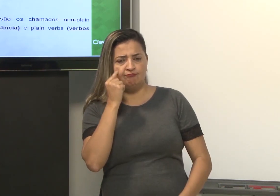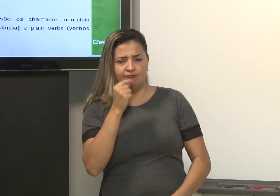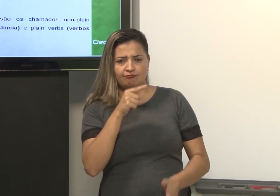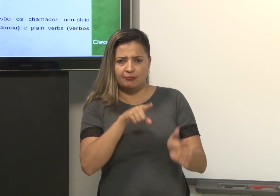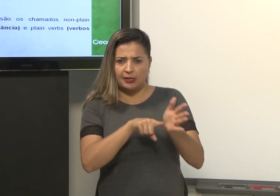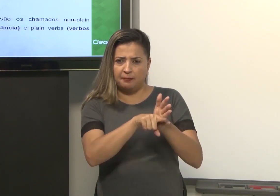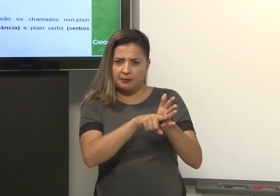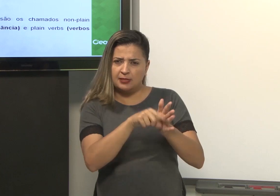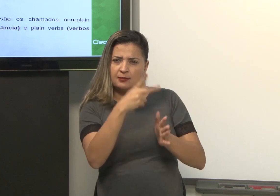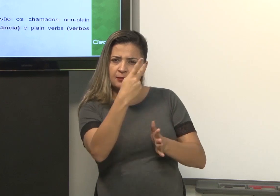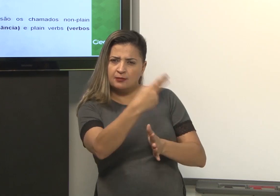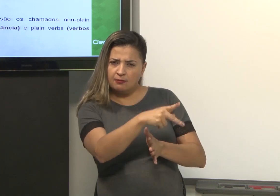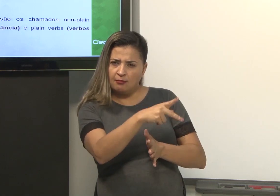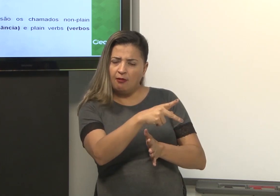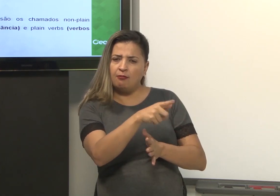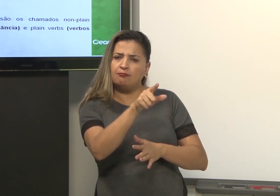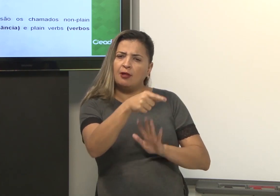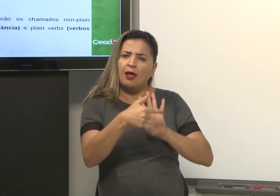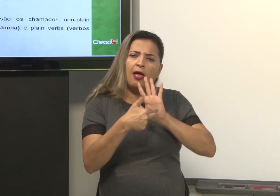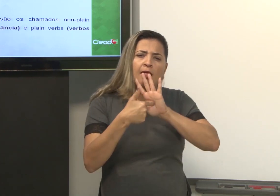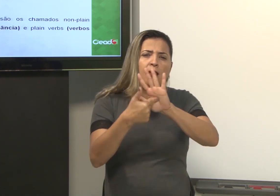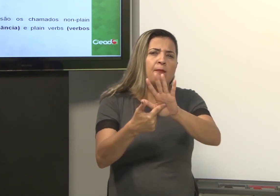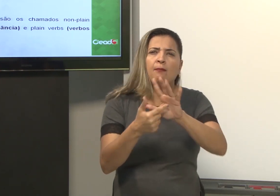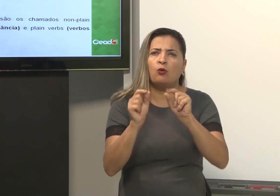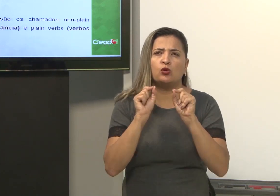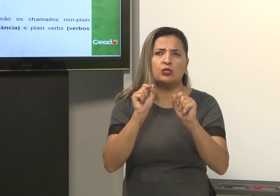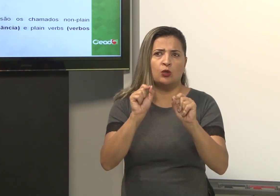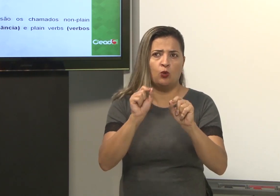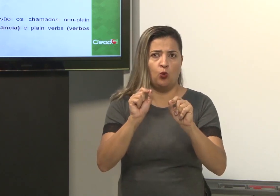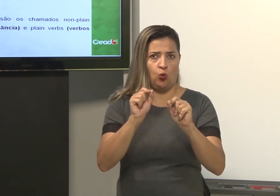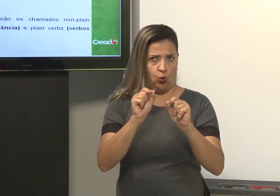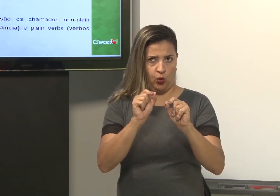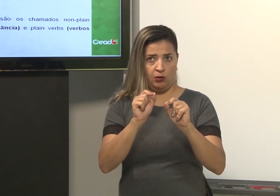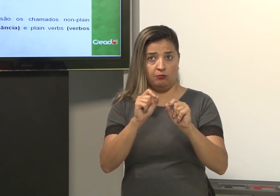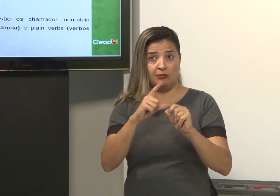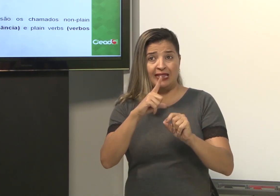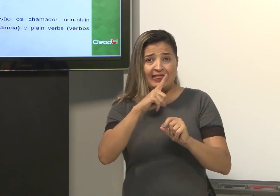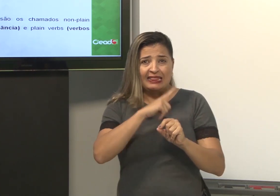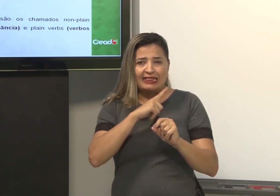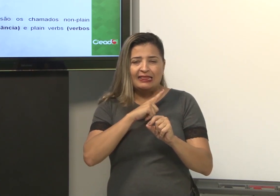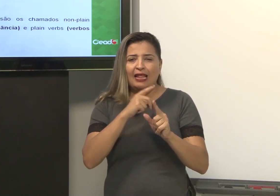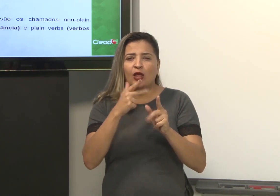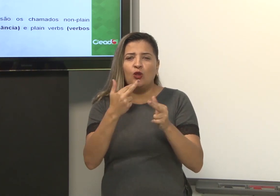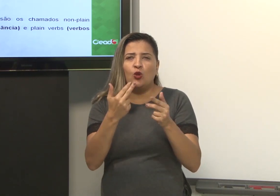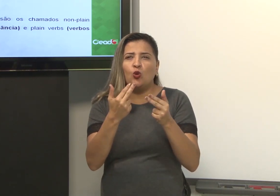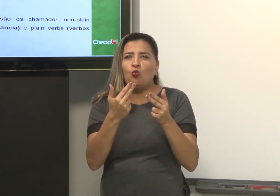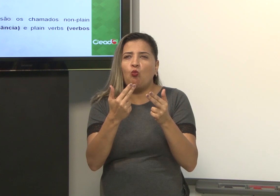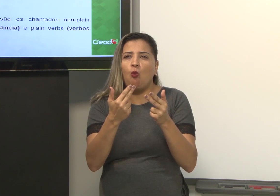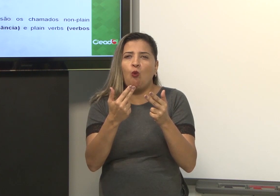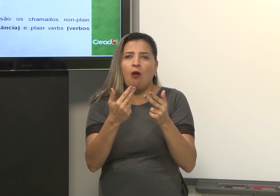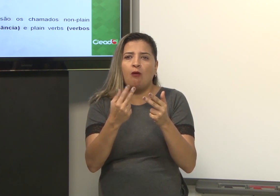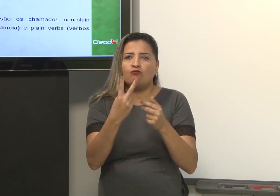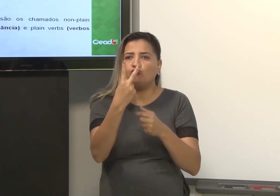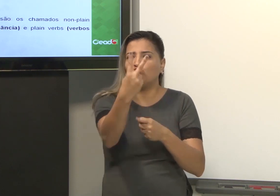a pesquisa de Ronice. Em sua pesquisa, ela mostra o quê? Que nós temos